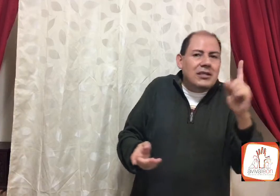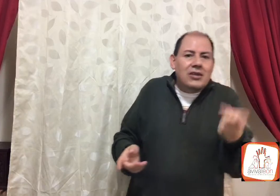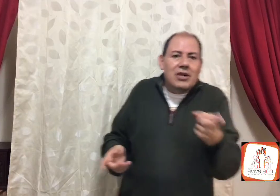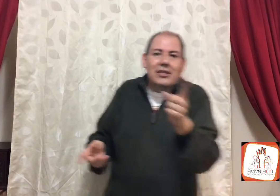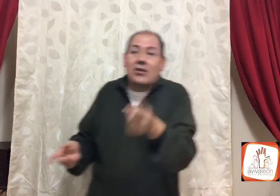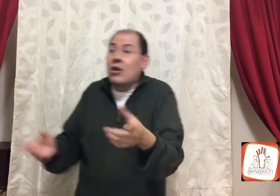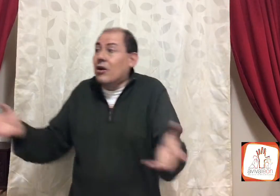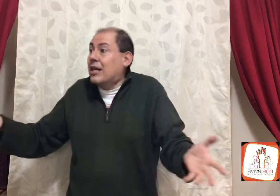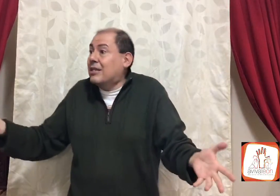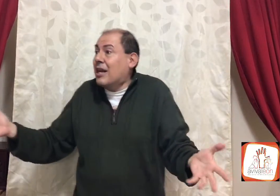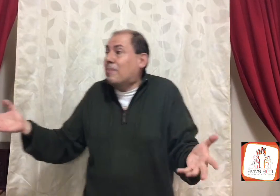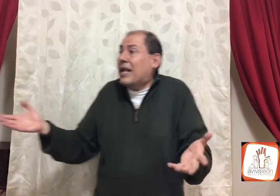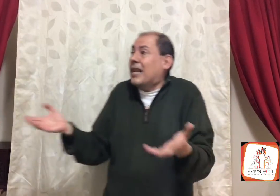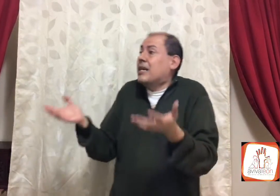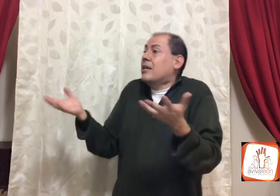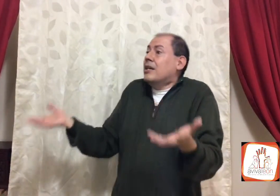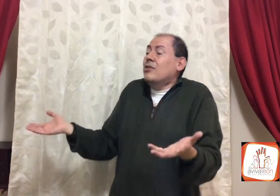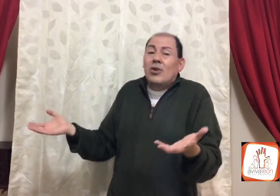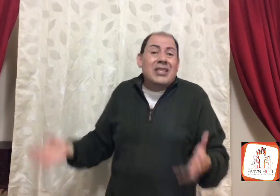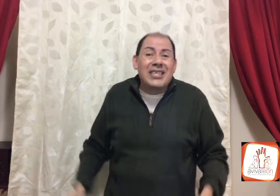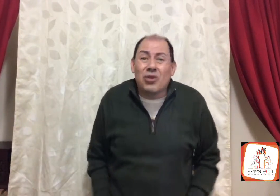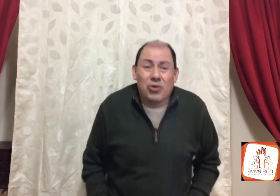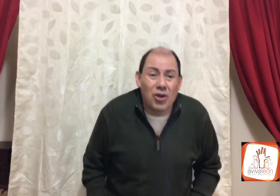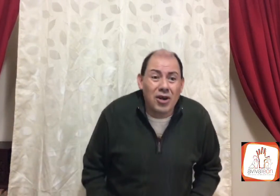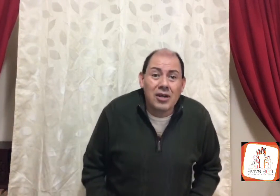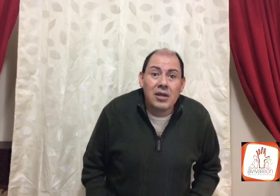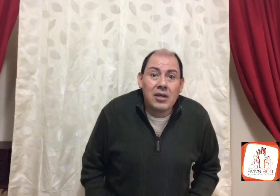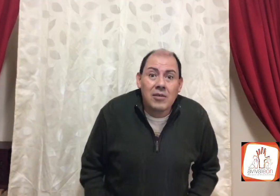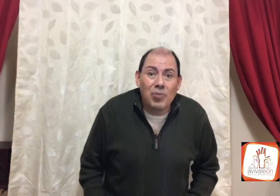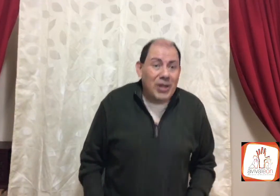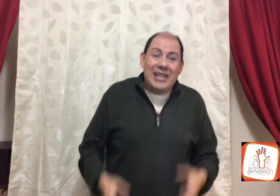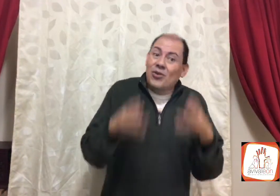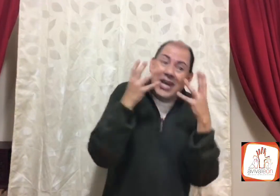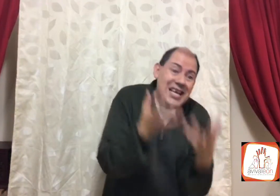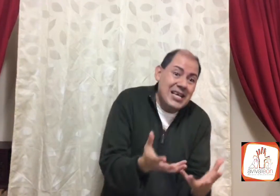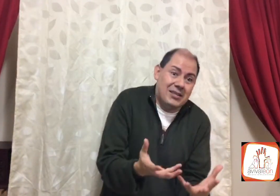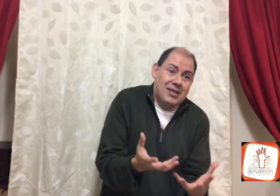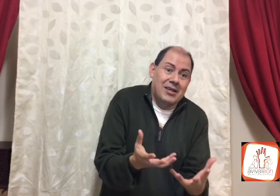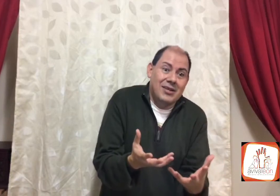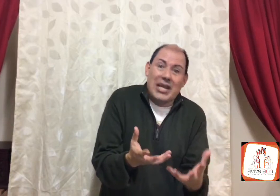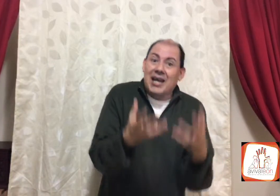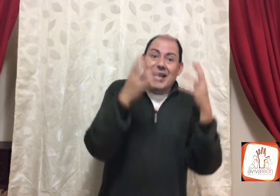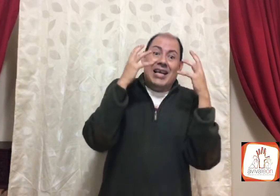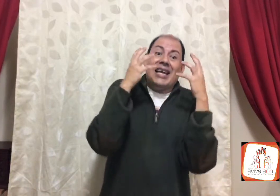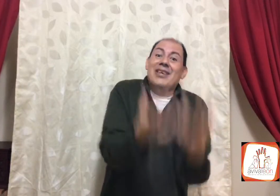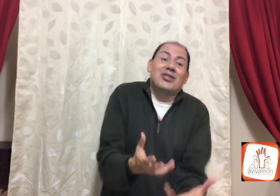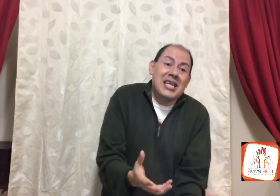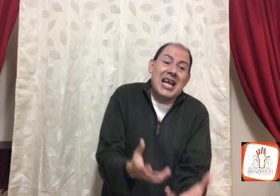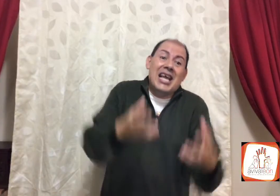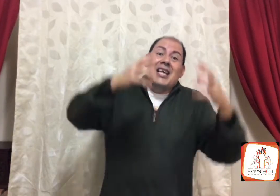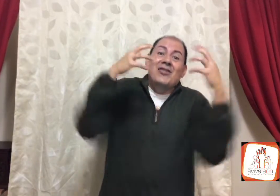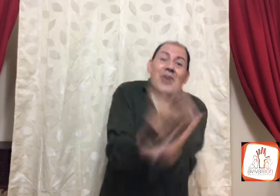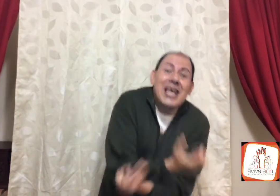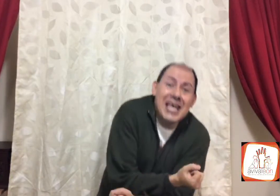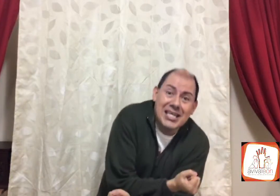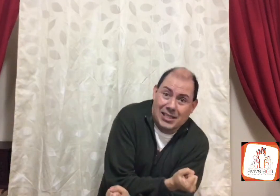este no, este no, y luego le dice al padre, no tienes otro, porque no es, o sea, el que Dios quiere, no es,